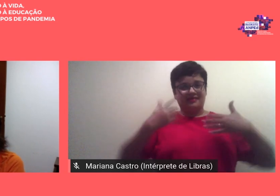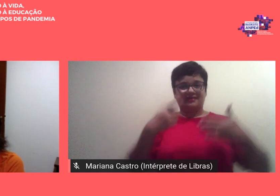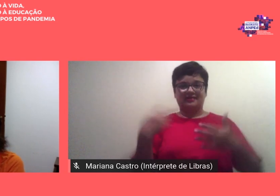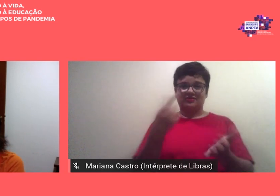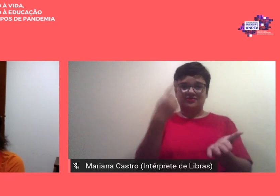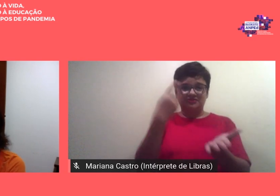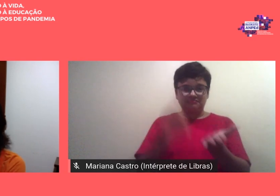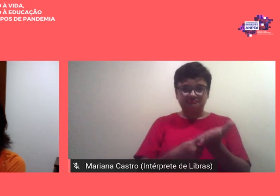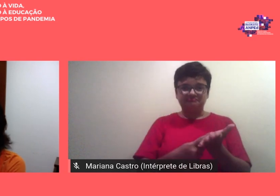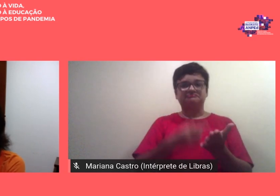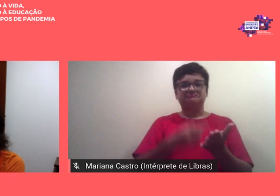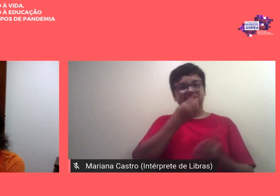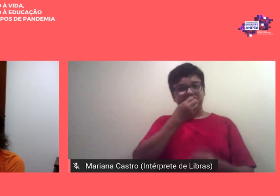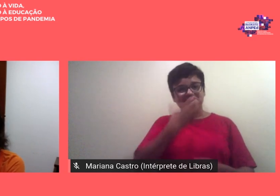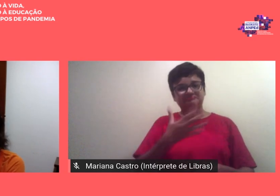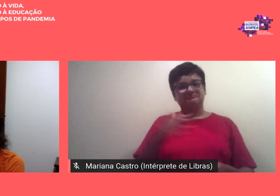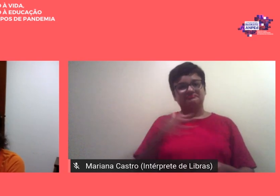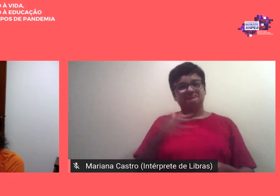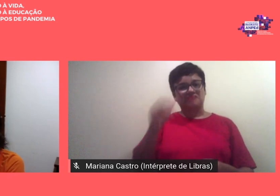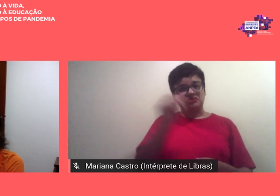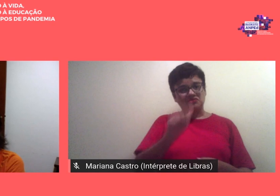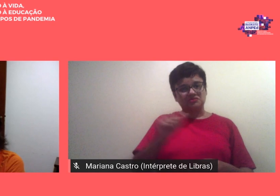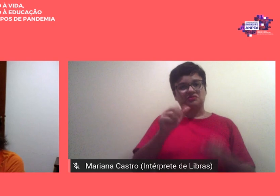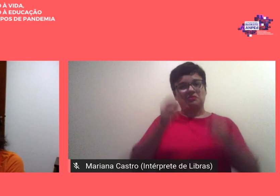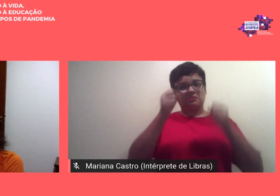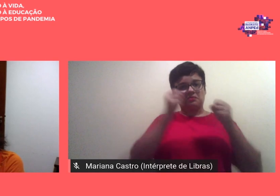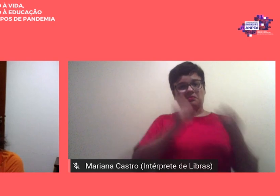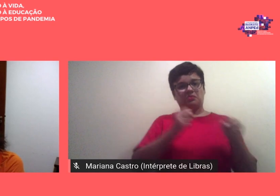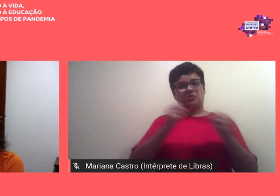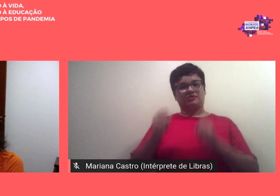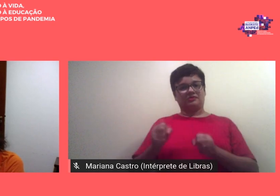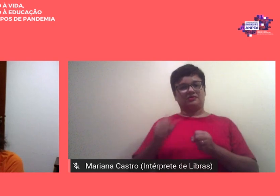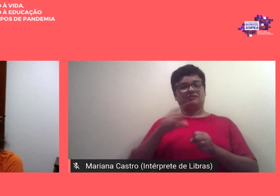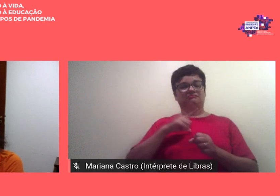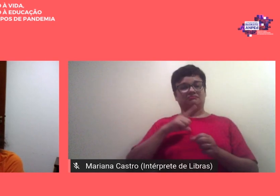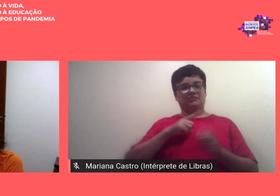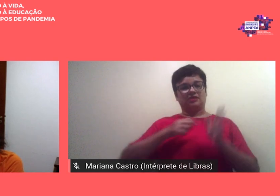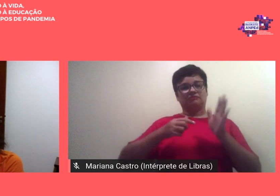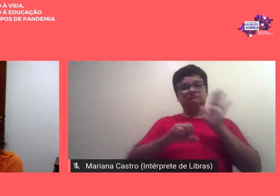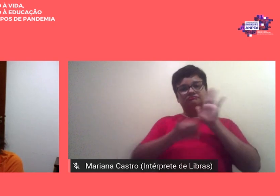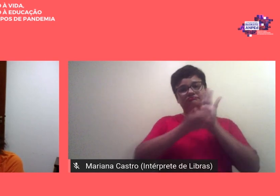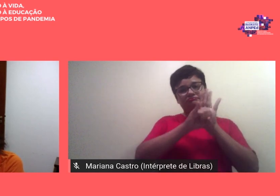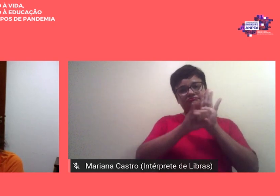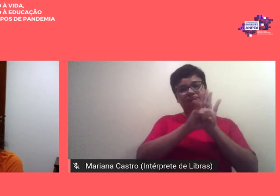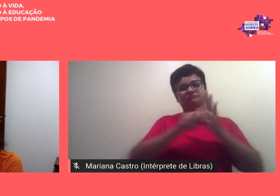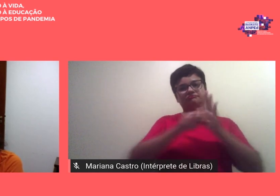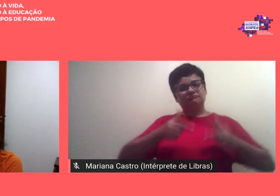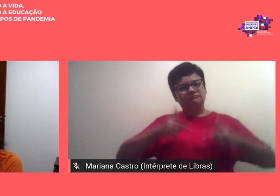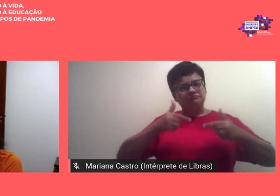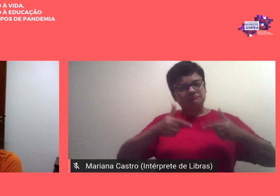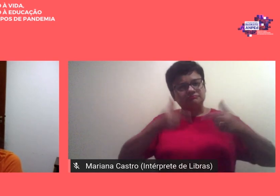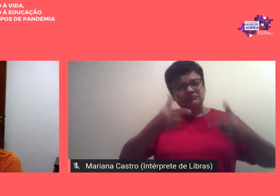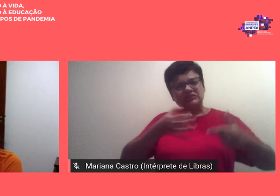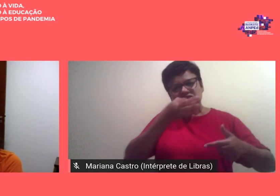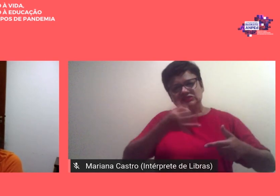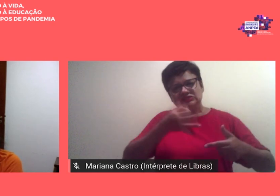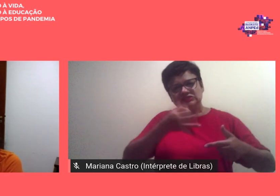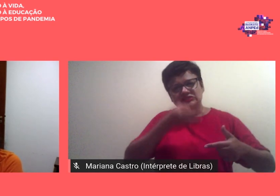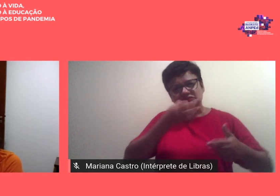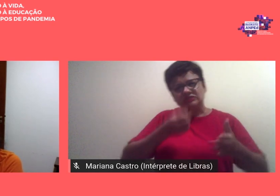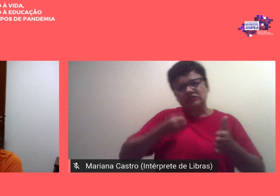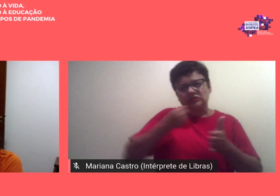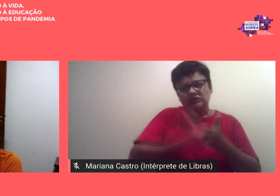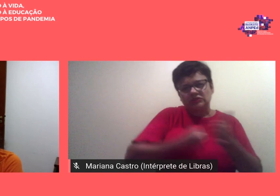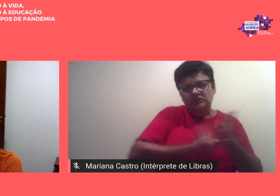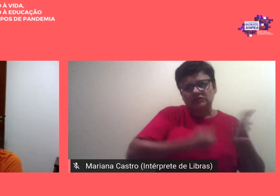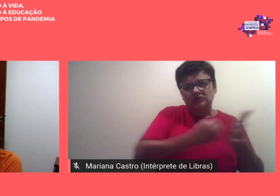associação é realmente potente com uma identidade crítica e combativa que marca a história da educação